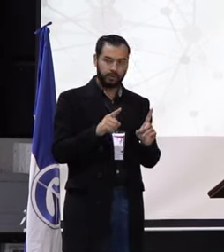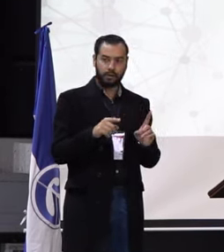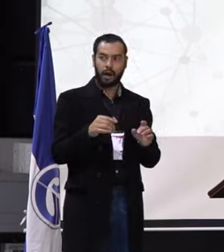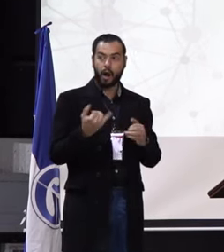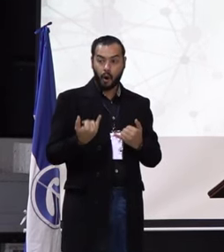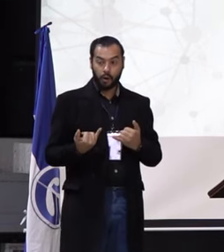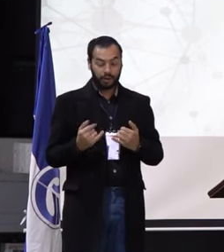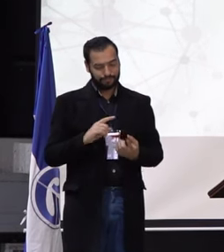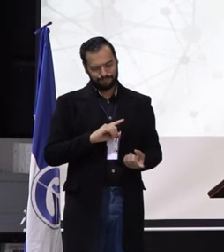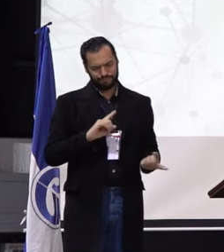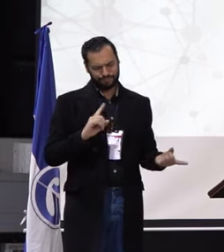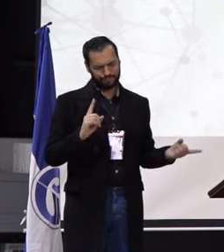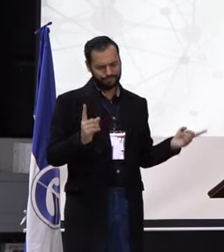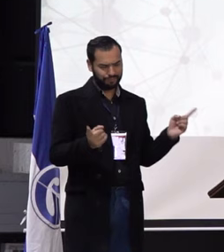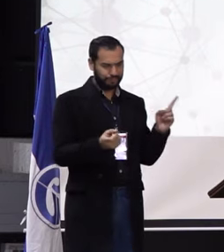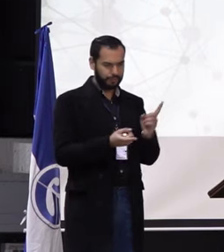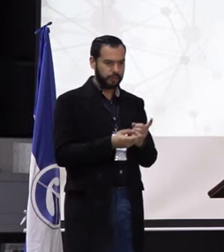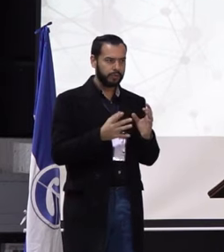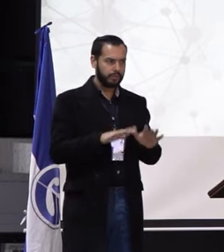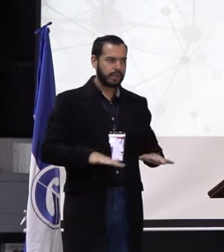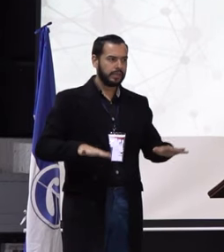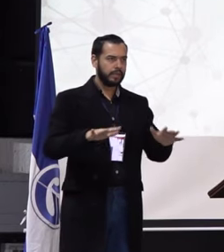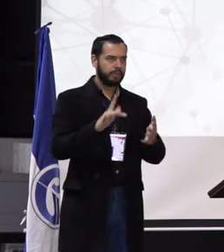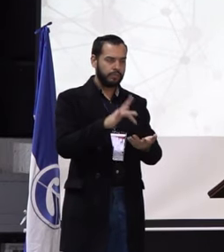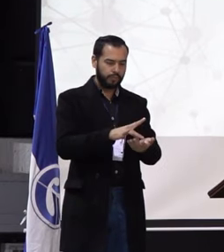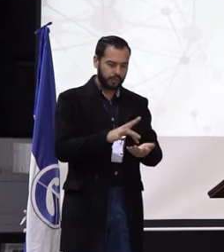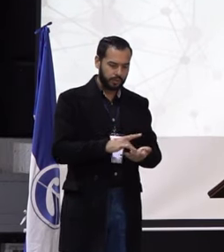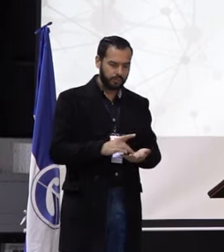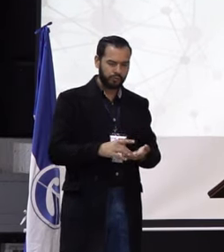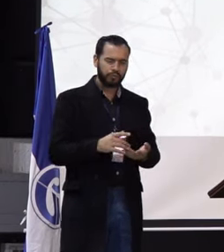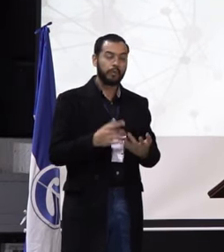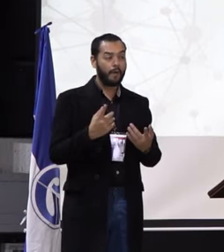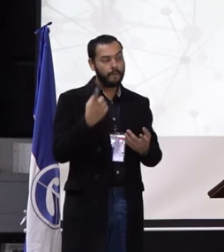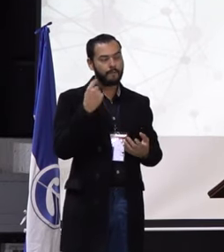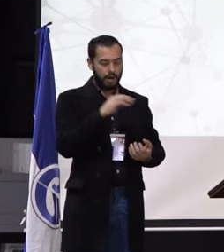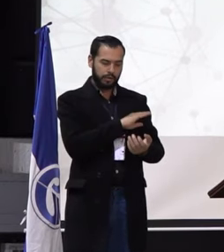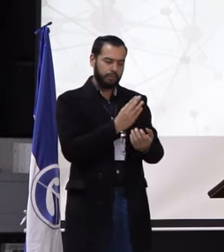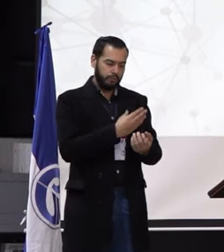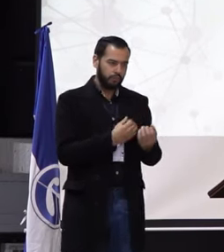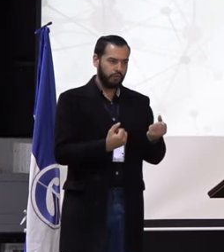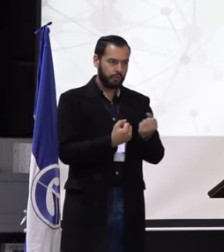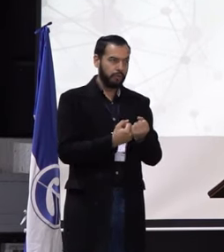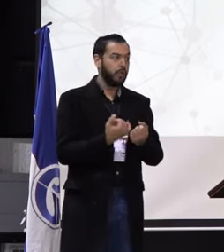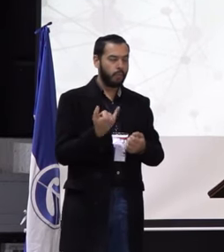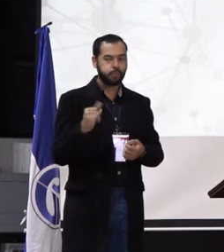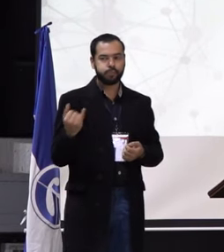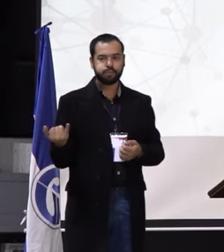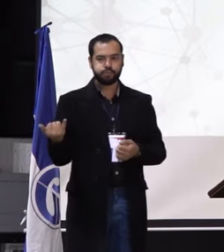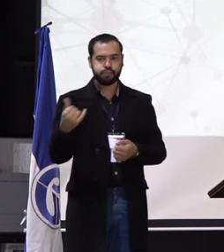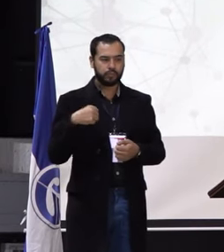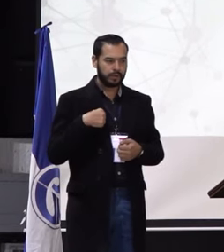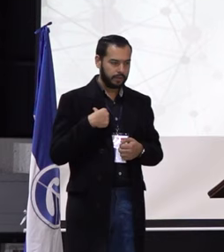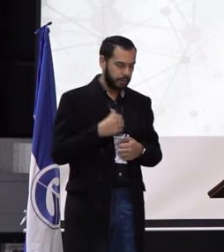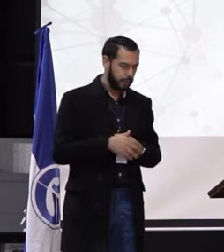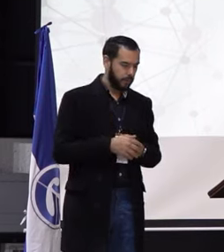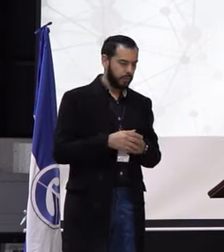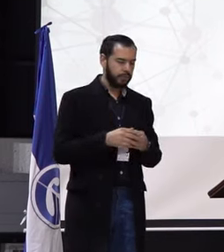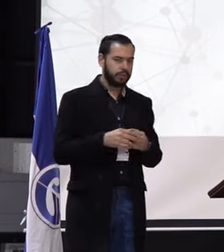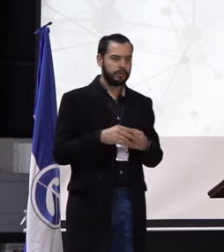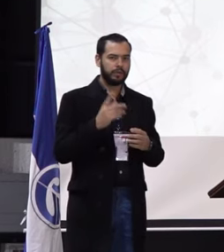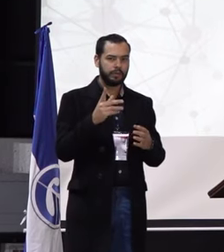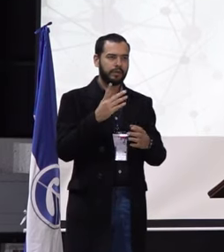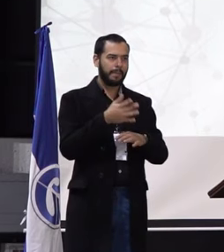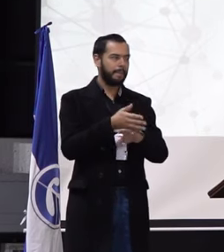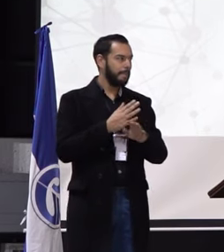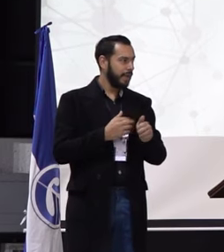actual. Hay más espacios de participación. ¿Qué falta fortalecerlos? Claro, pero ya existen, están los medios.